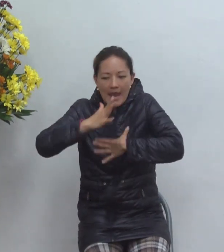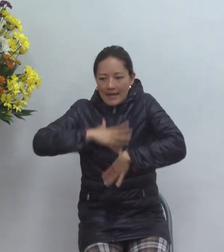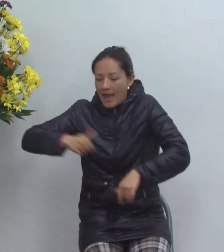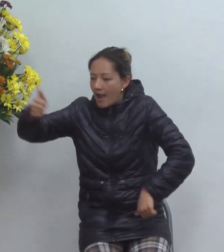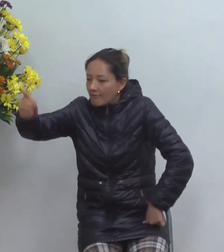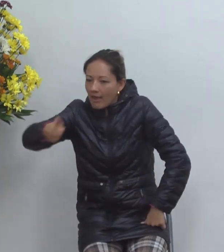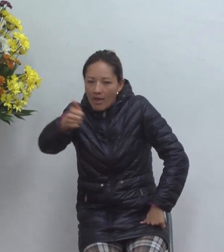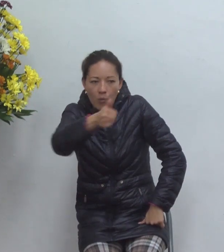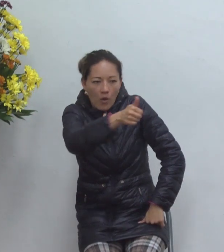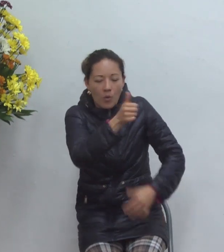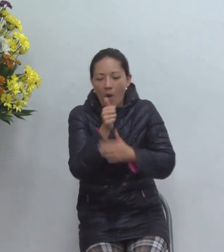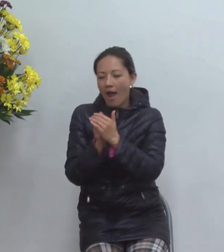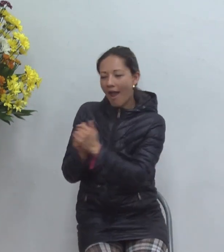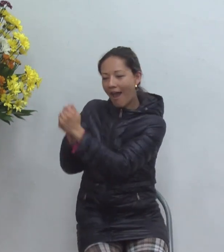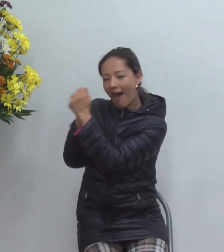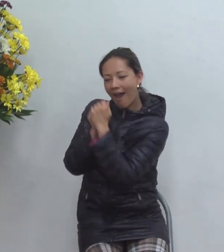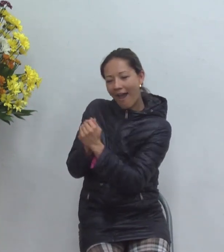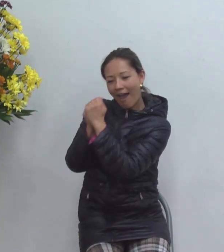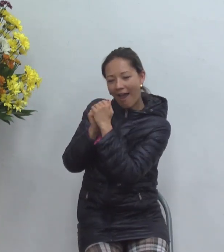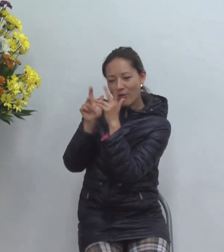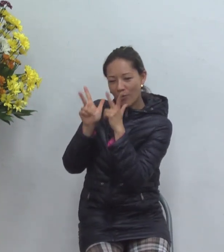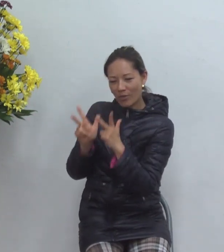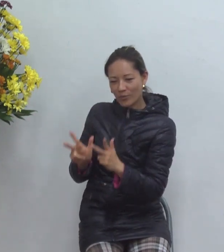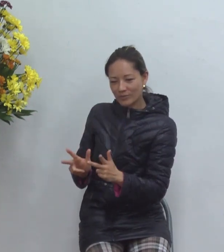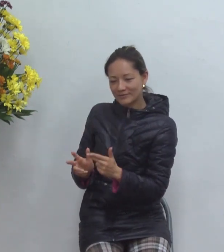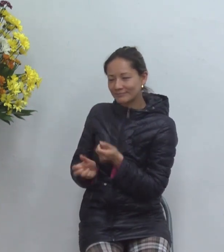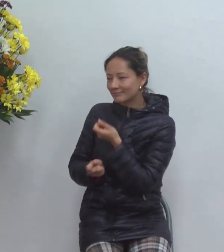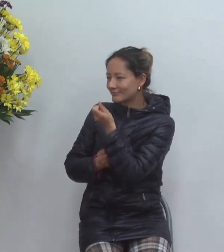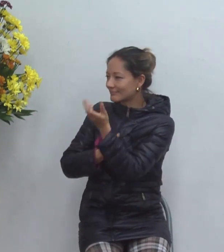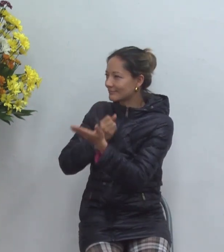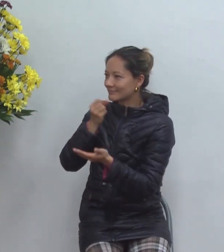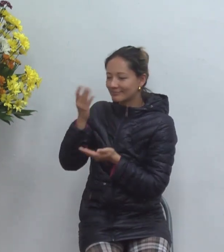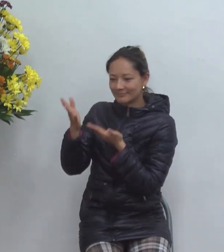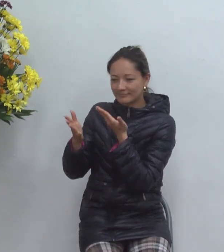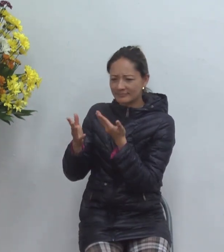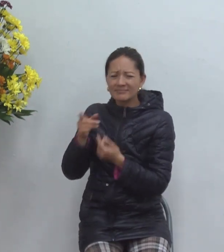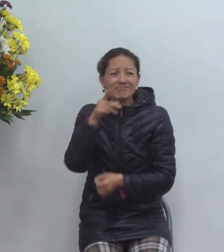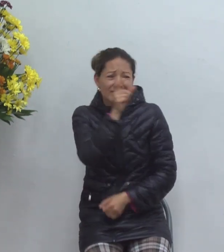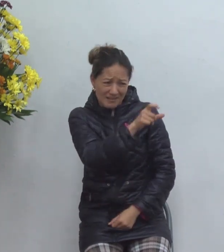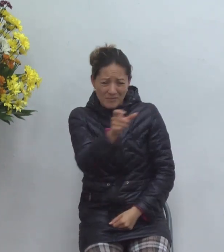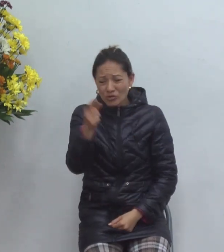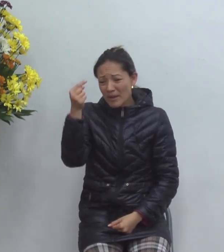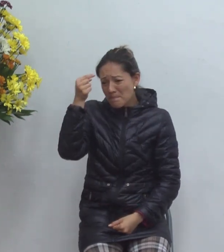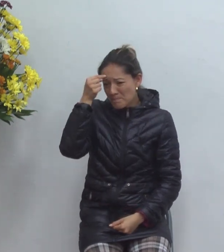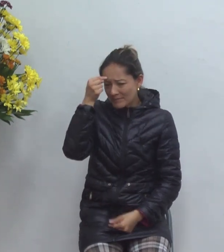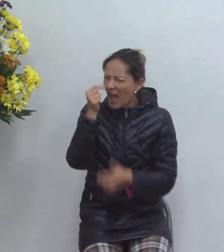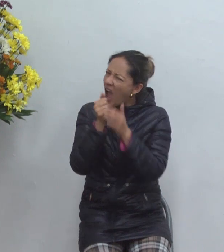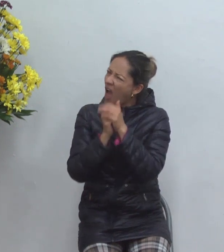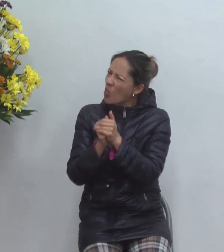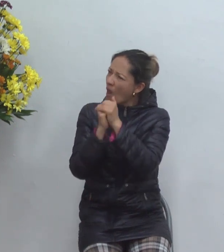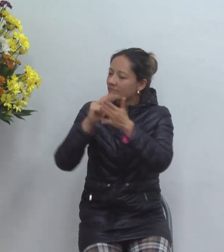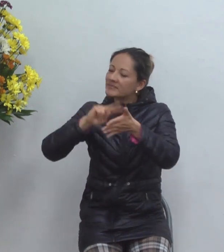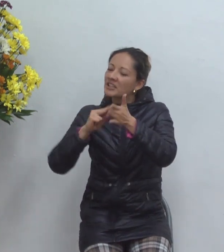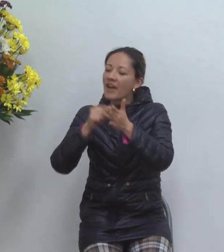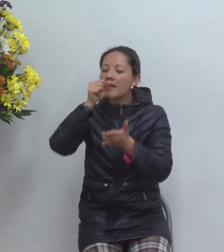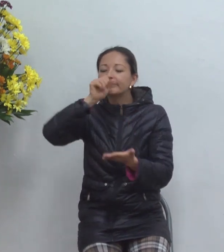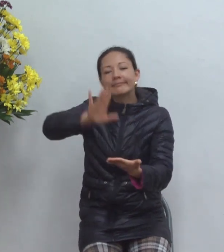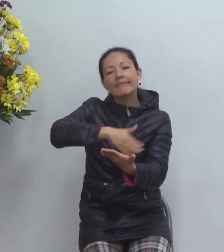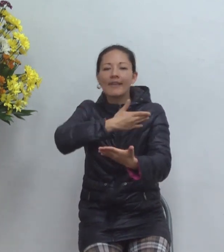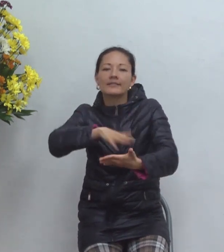alabanza la gente tiene una un un cortocircuito porque piensa que la alabanza es adorar no adorar es cuando yo entrego mi vida cuando me arrodillo